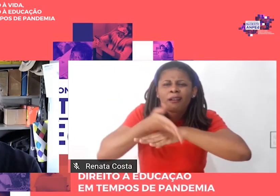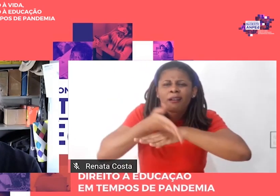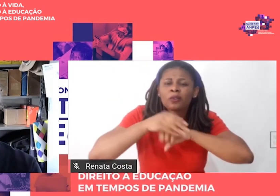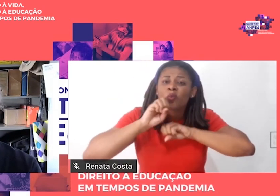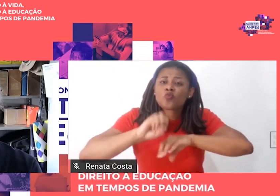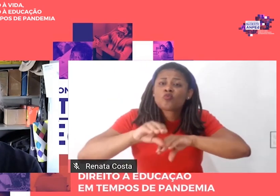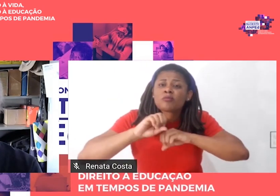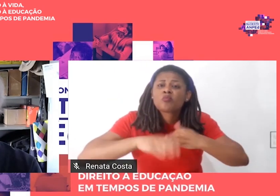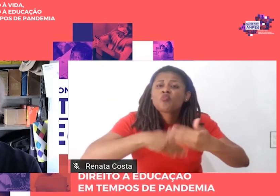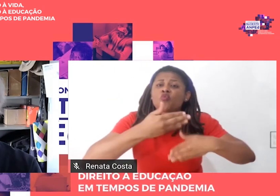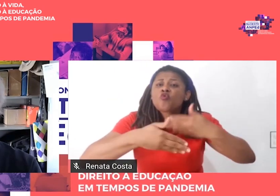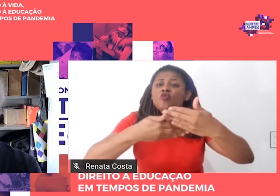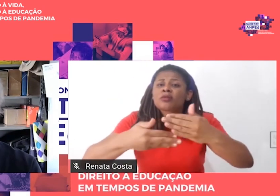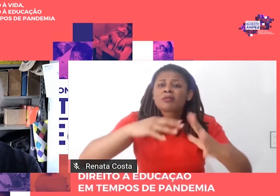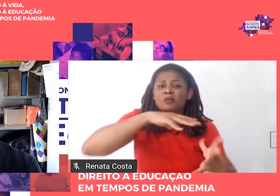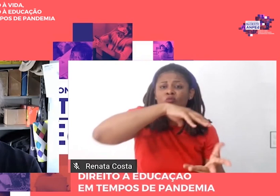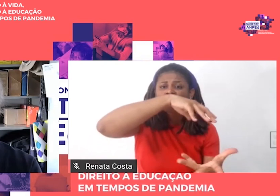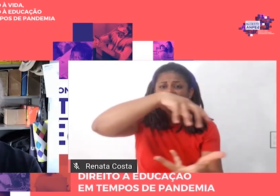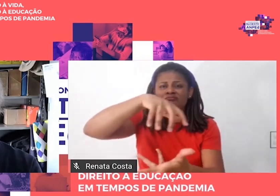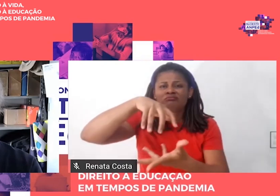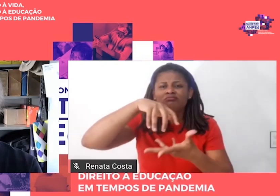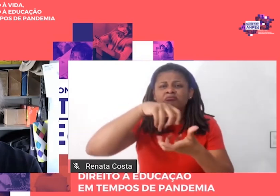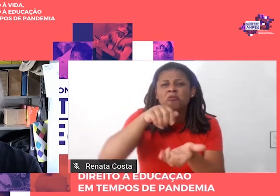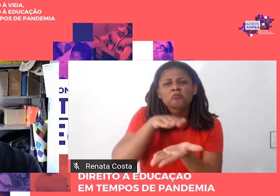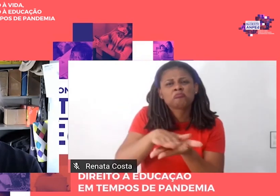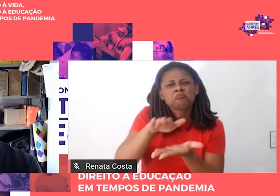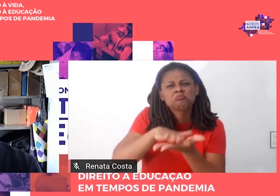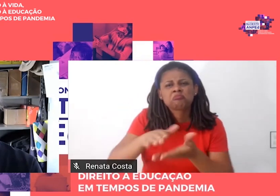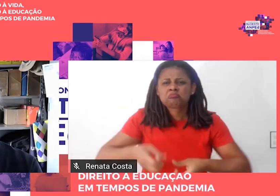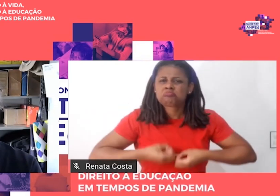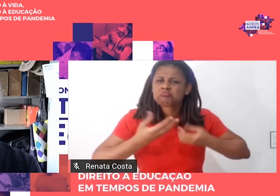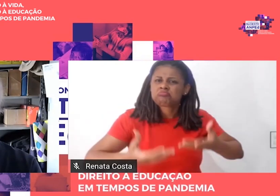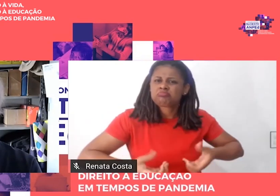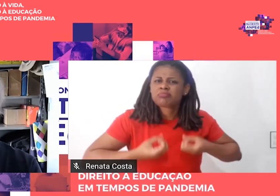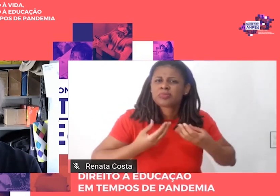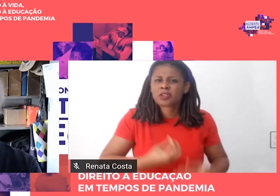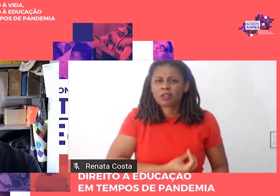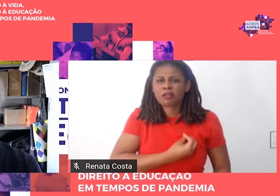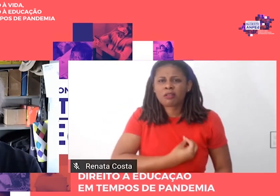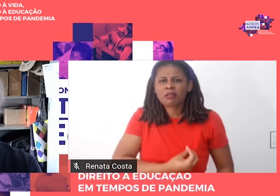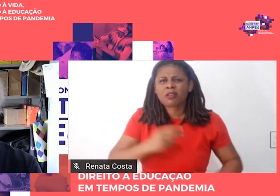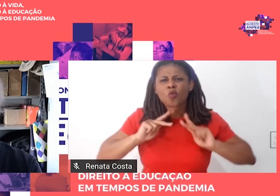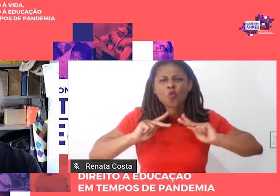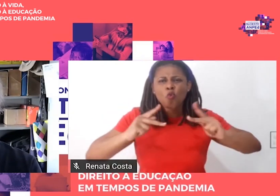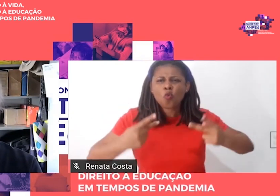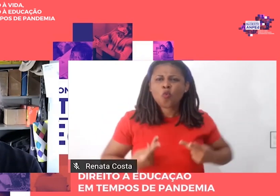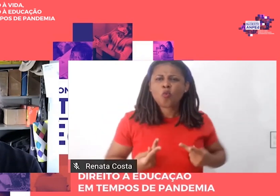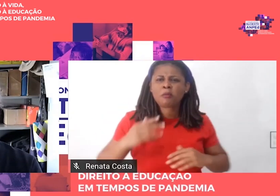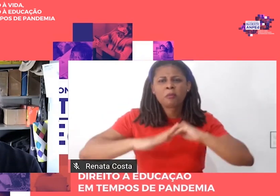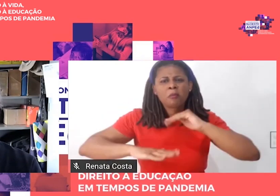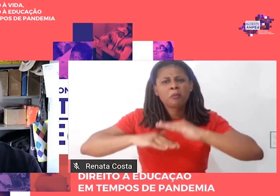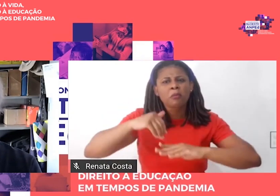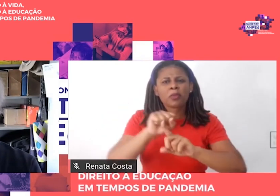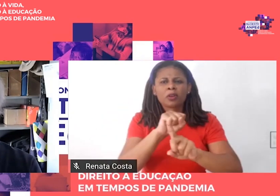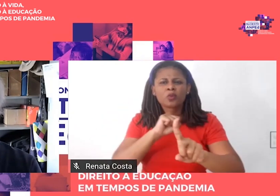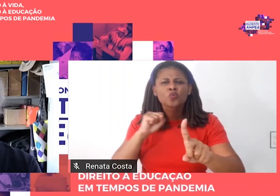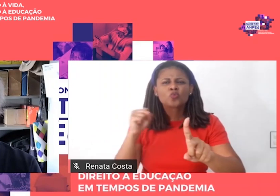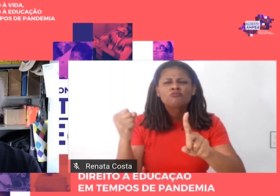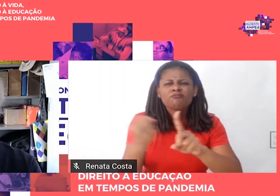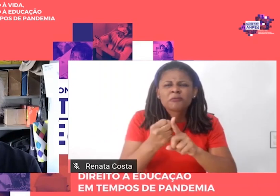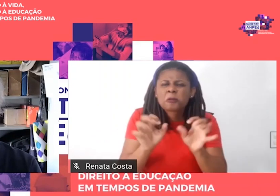de produção da existência humana, enquanto prática social determinada